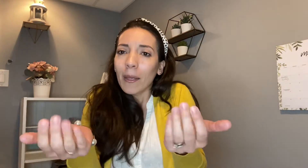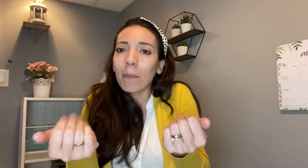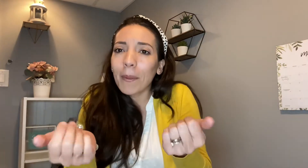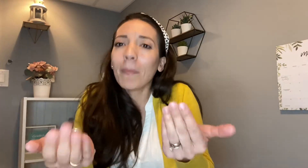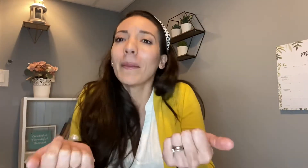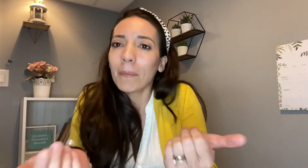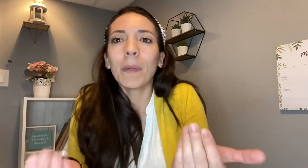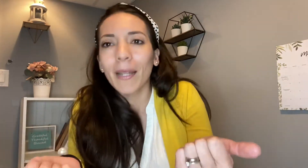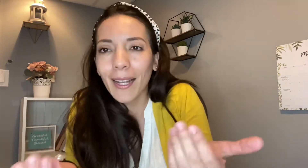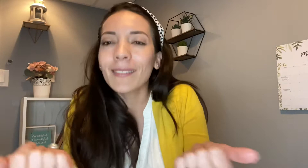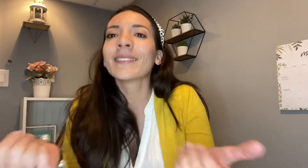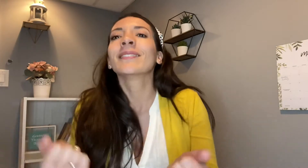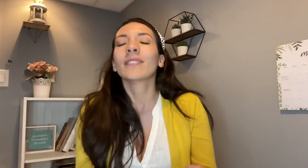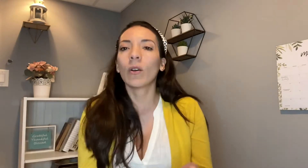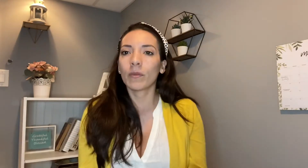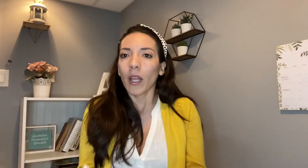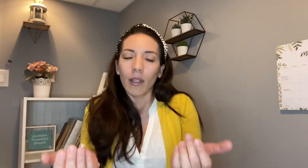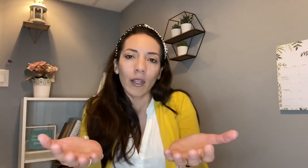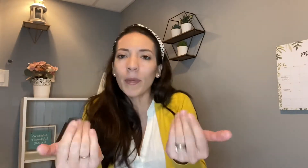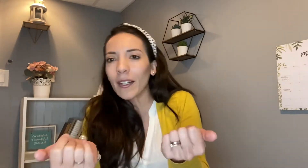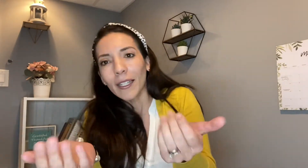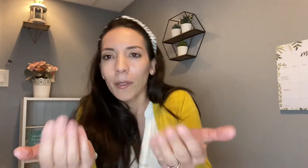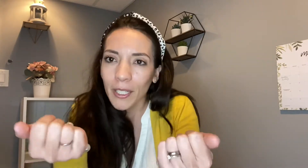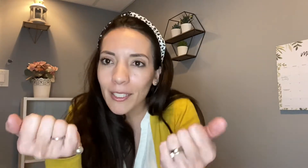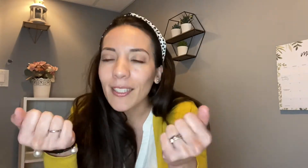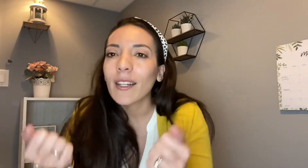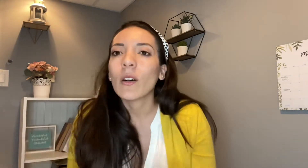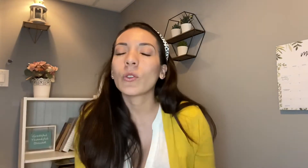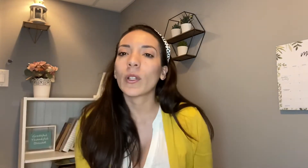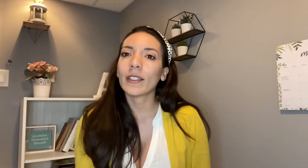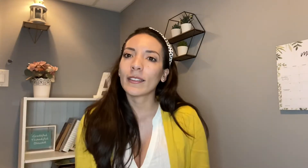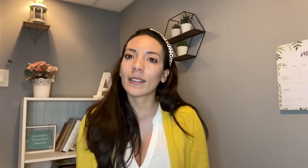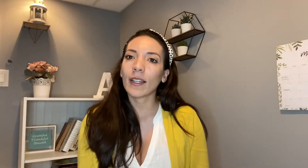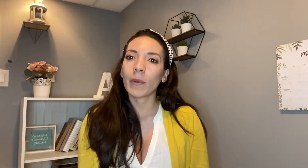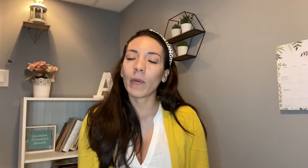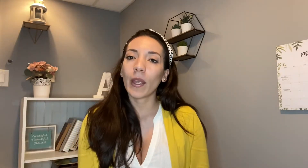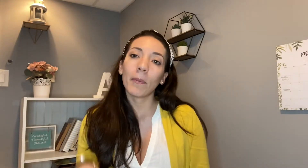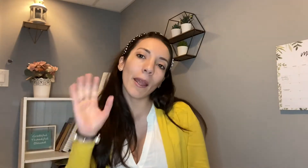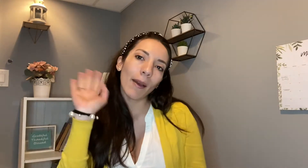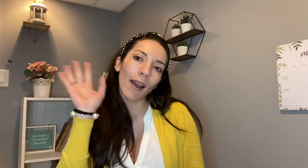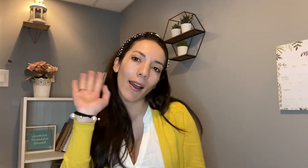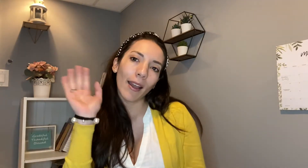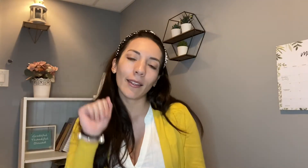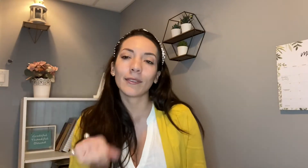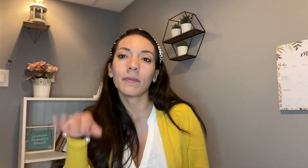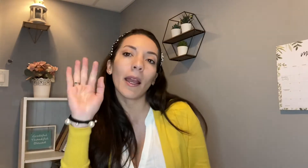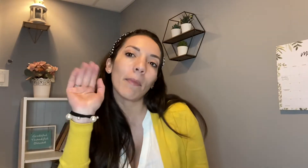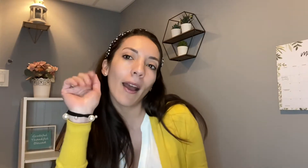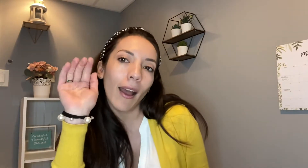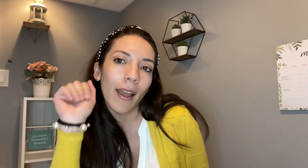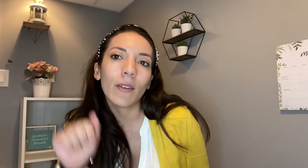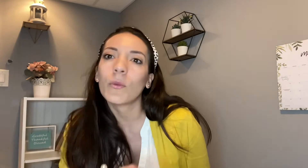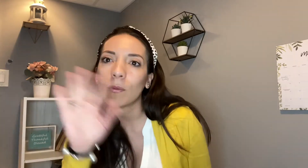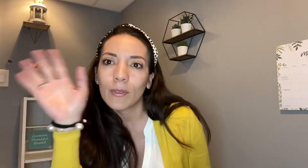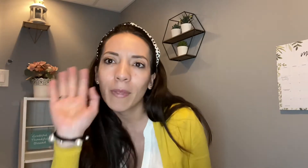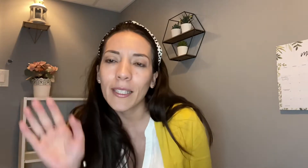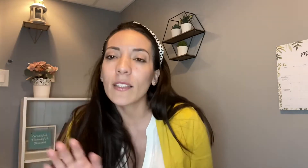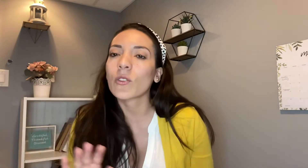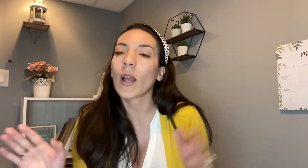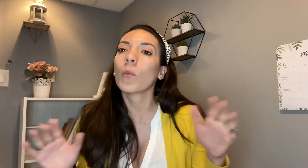ven ven ven ven para acá o tú le dices al bebé bye bye bye bye o me entiendes o sea como